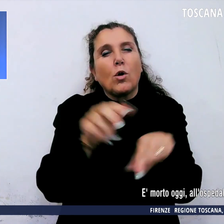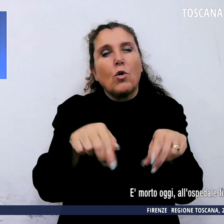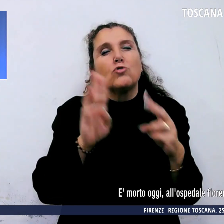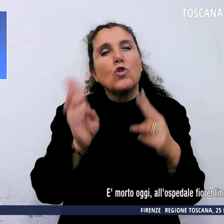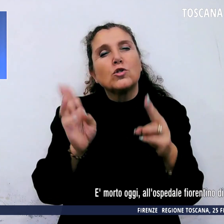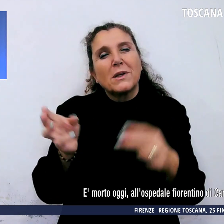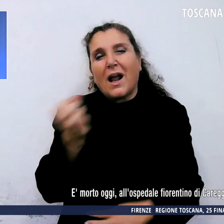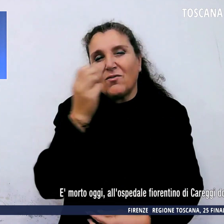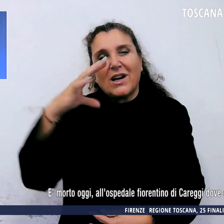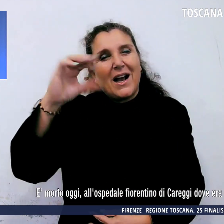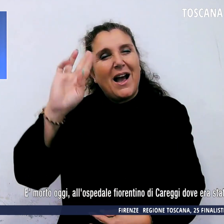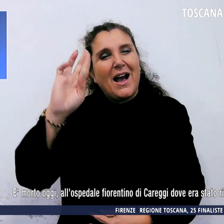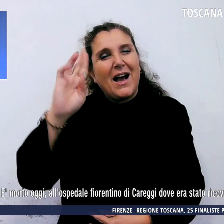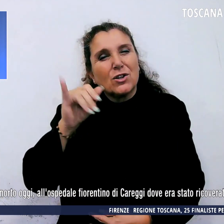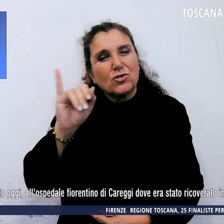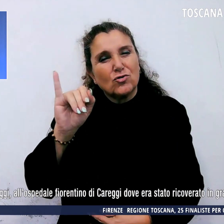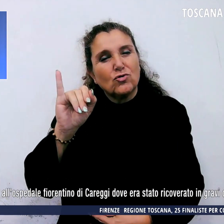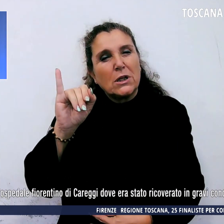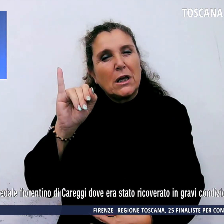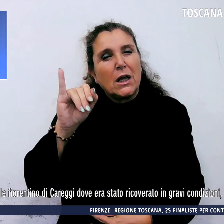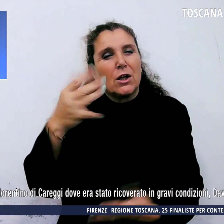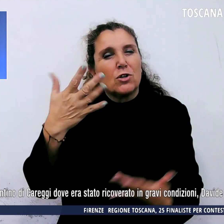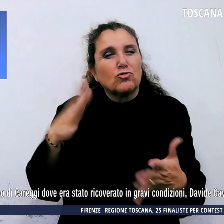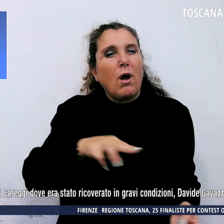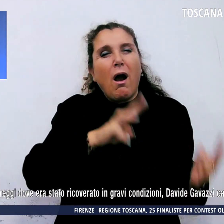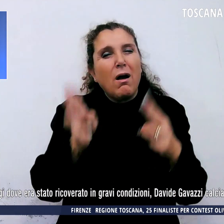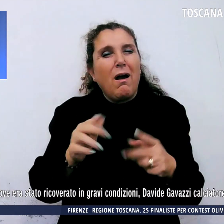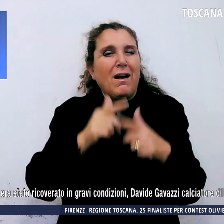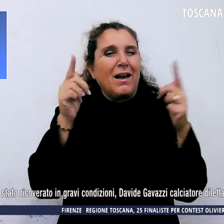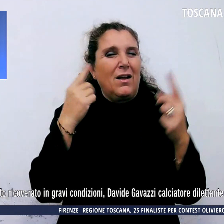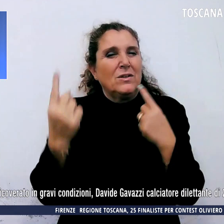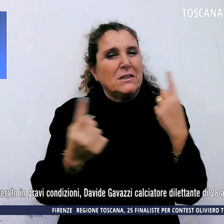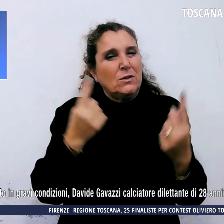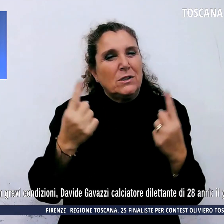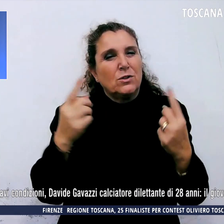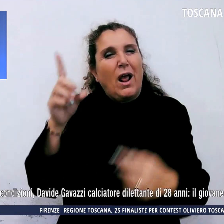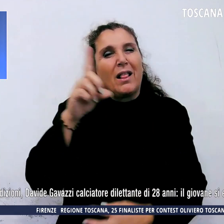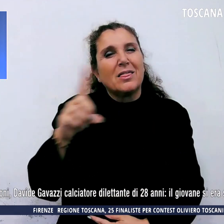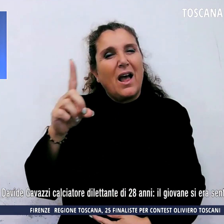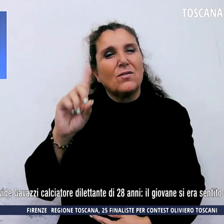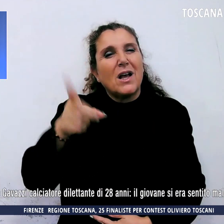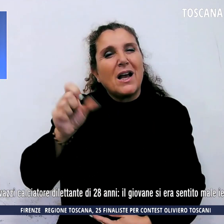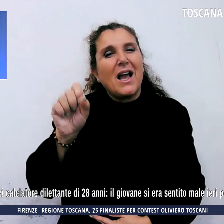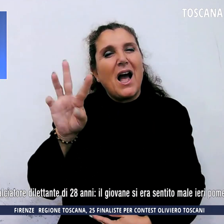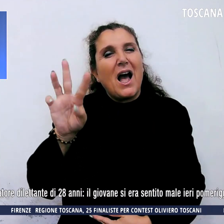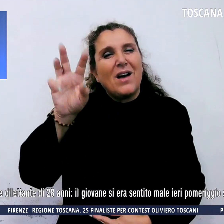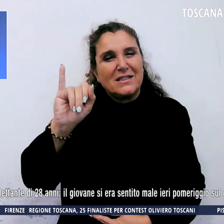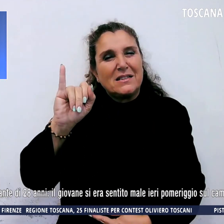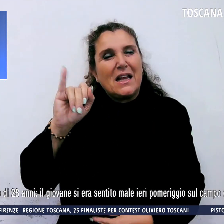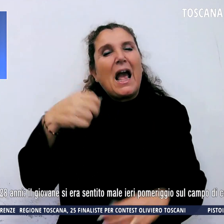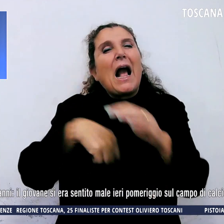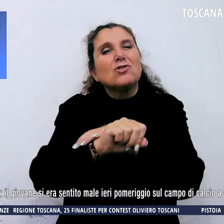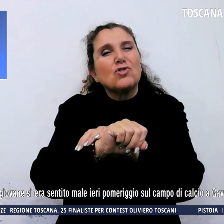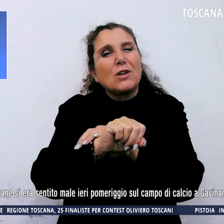Tutti da dove era stato ricoverato in gravi condizioni Davide Gavazzi, calciatore dilettante di 28